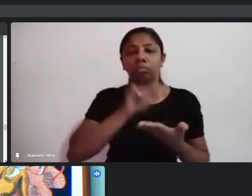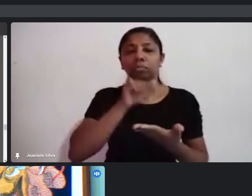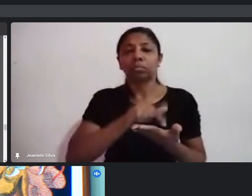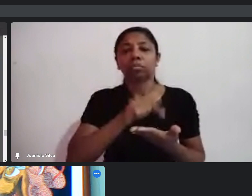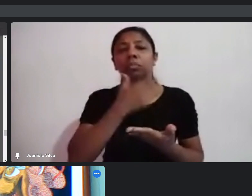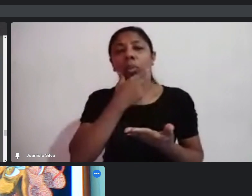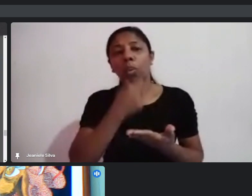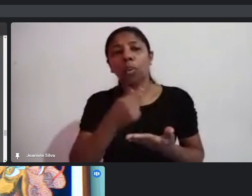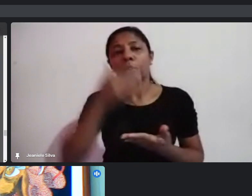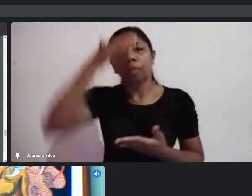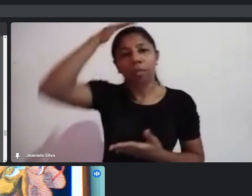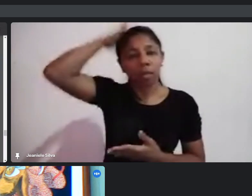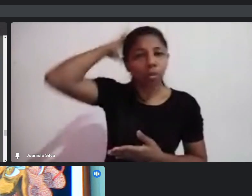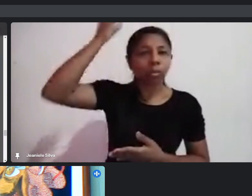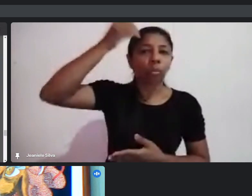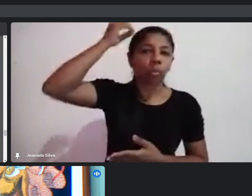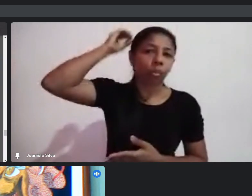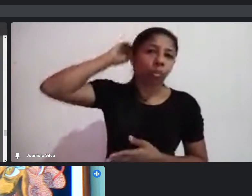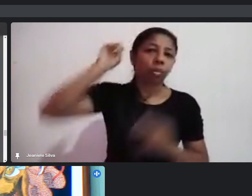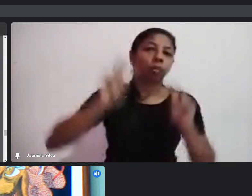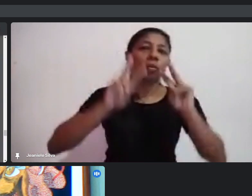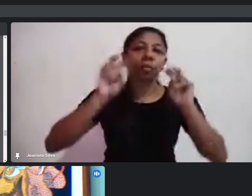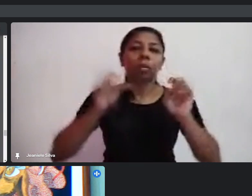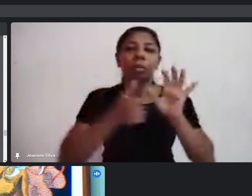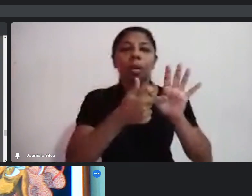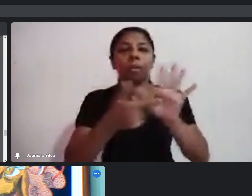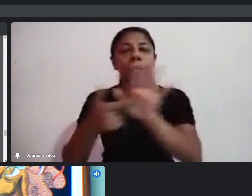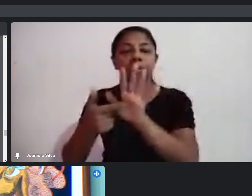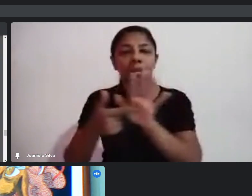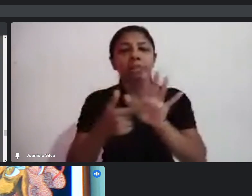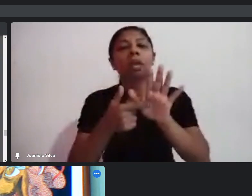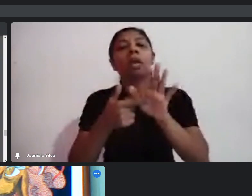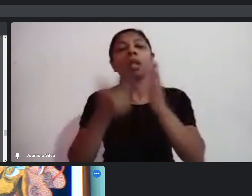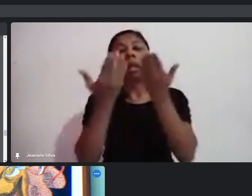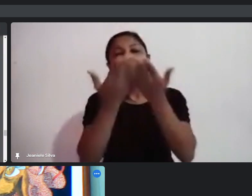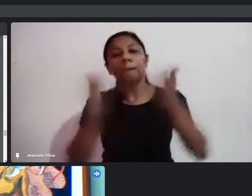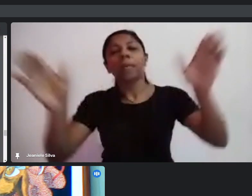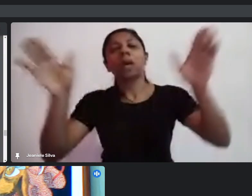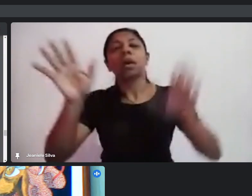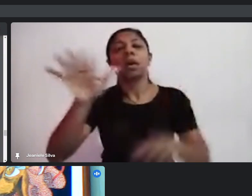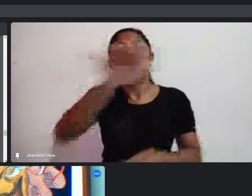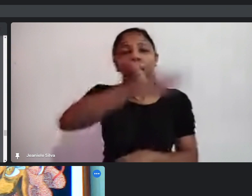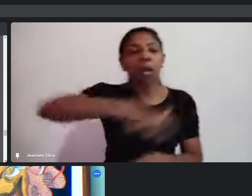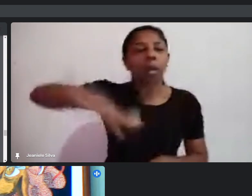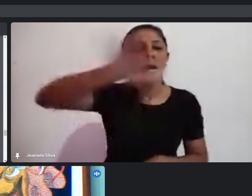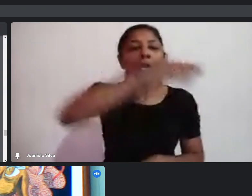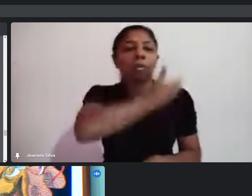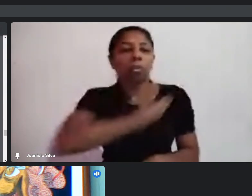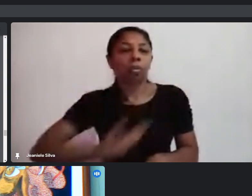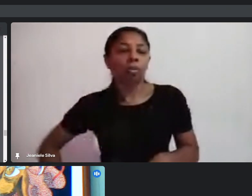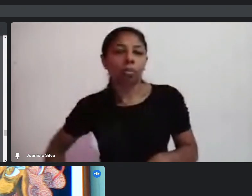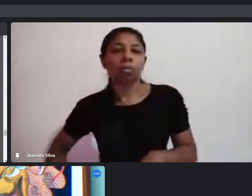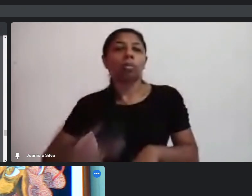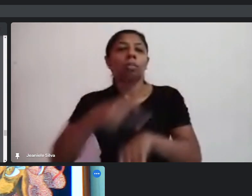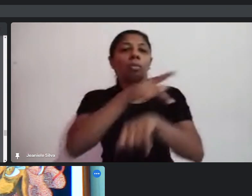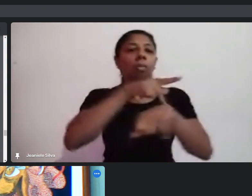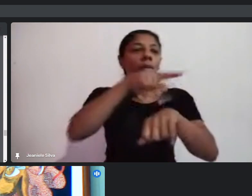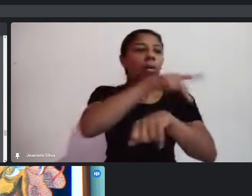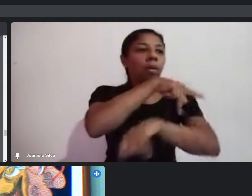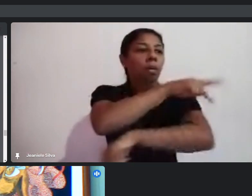questões de apresentações em lugares abertos públicos praças escolas